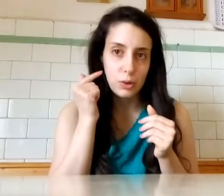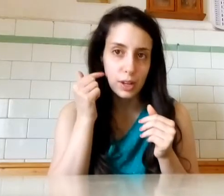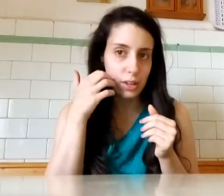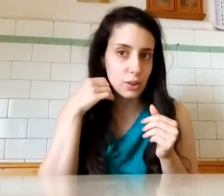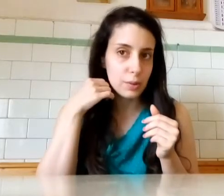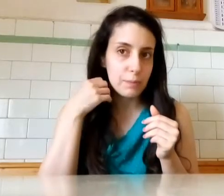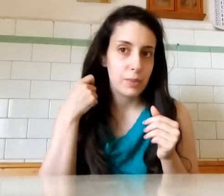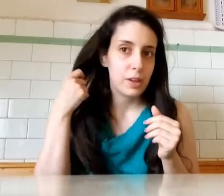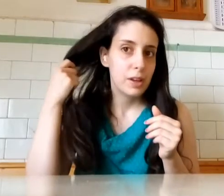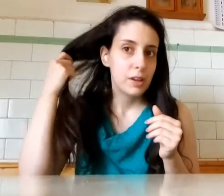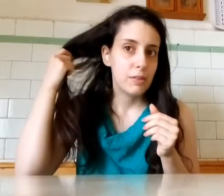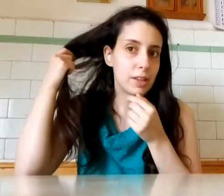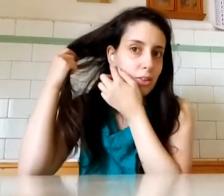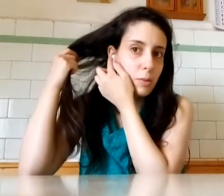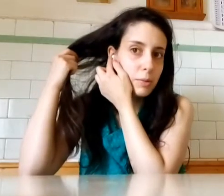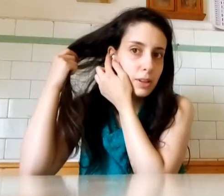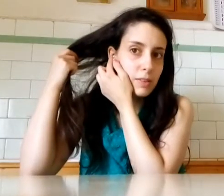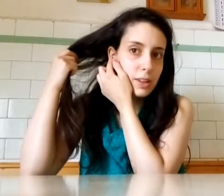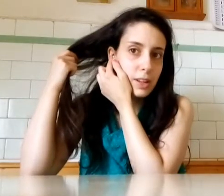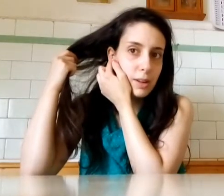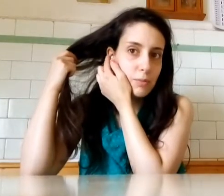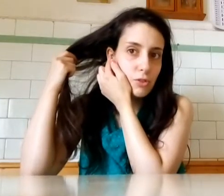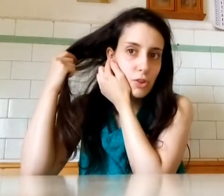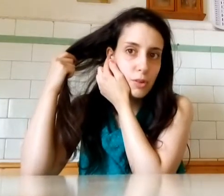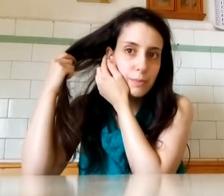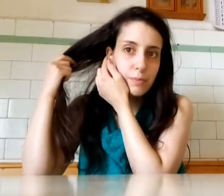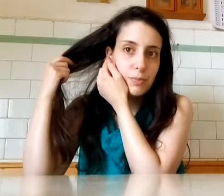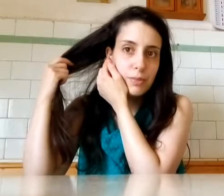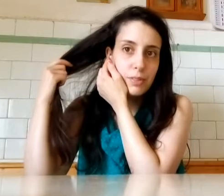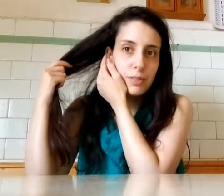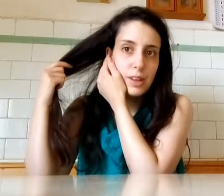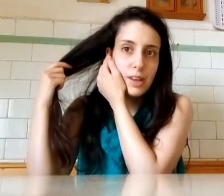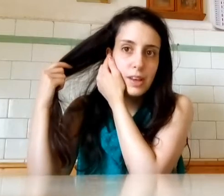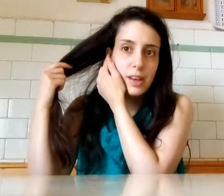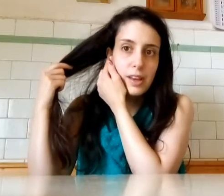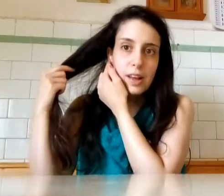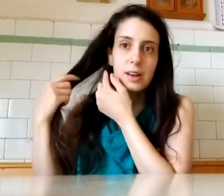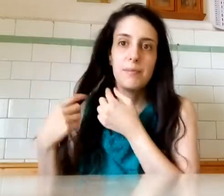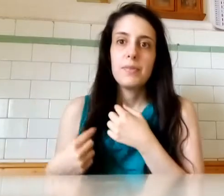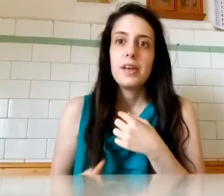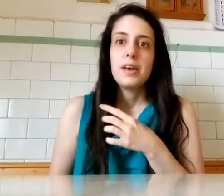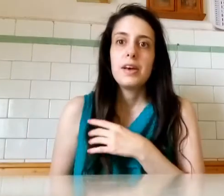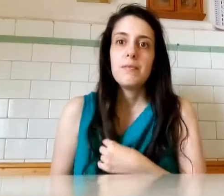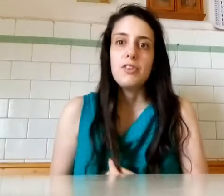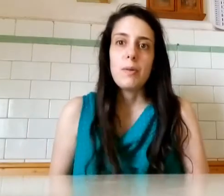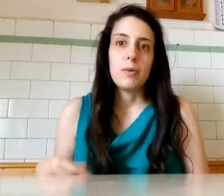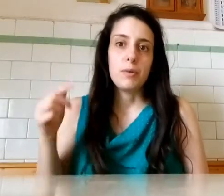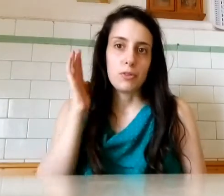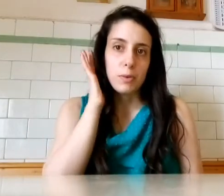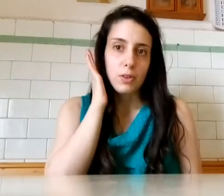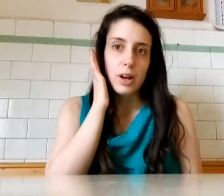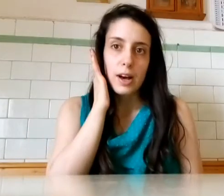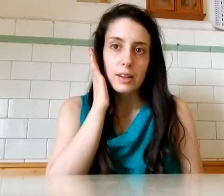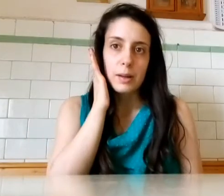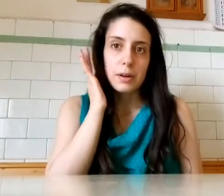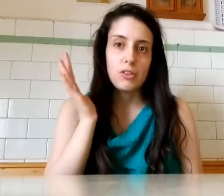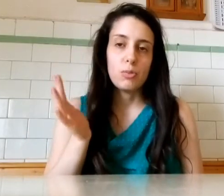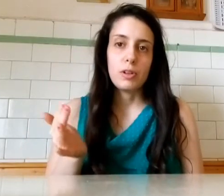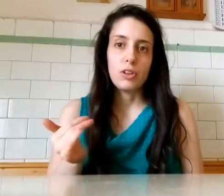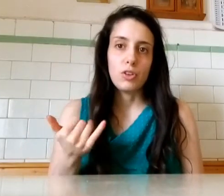orecchio Infatti adesso, come potete vedere, ci ho messo la tarta perché ci ho messo,